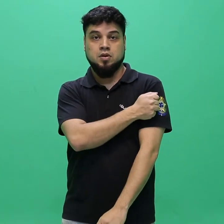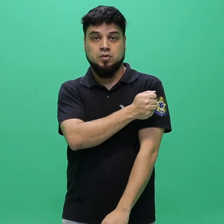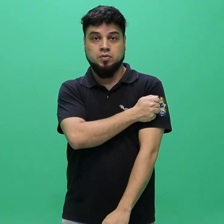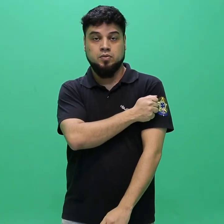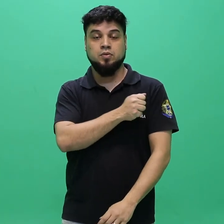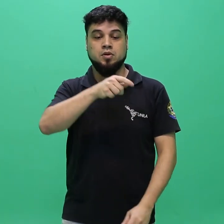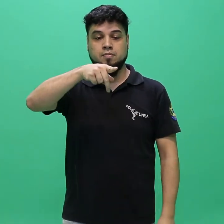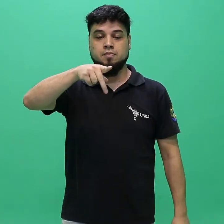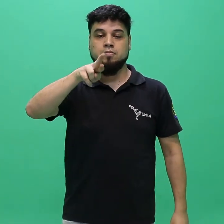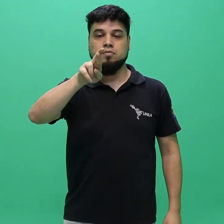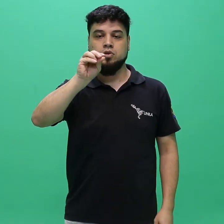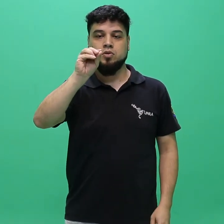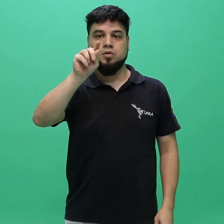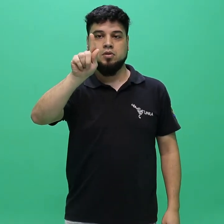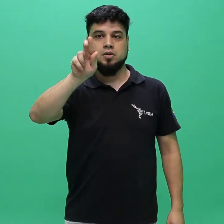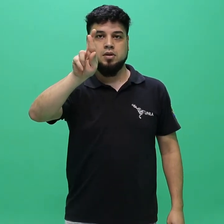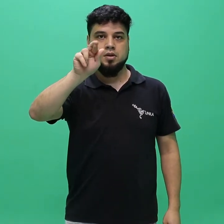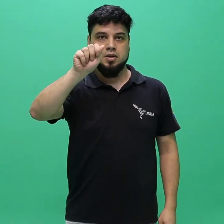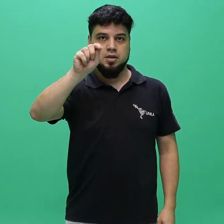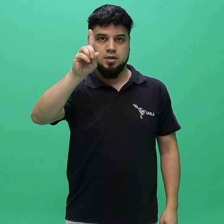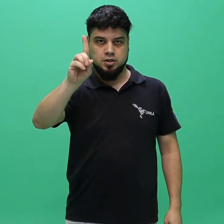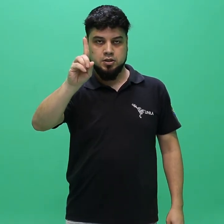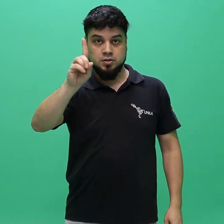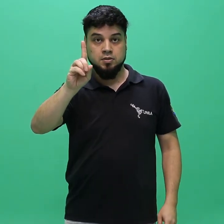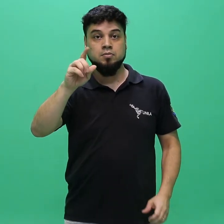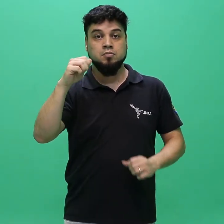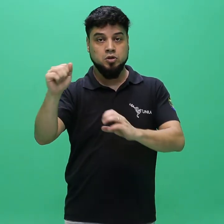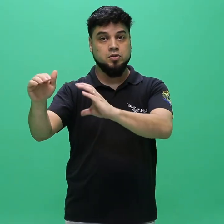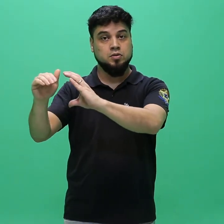.edu.br, para dirimir dúvidas.